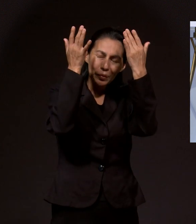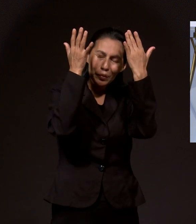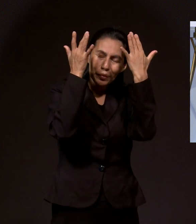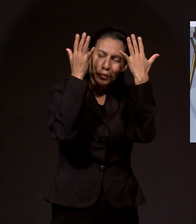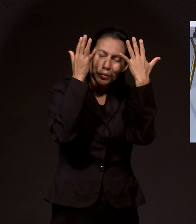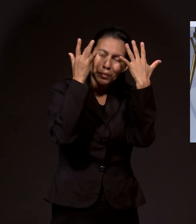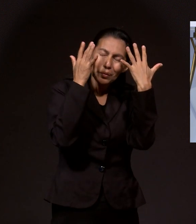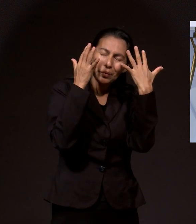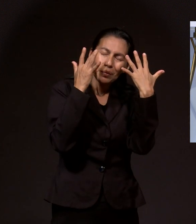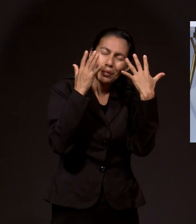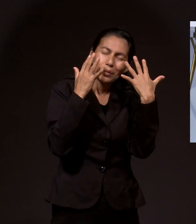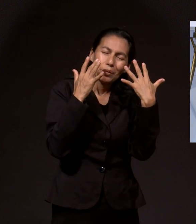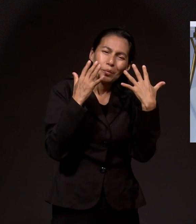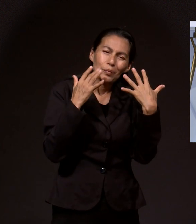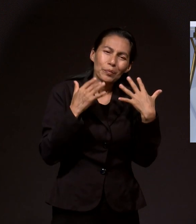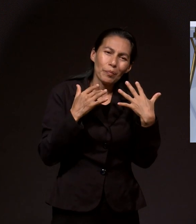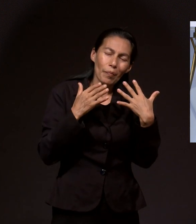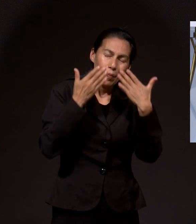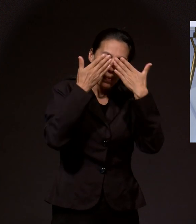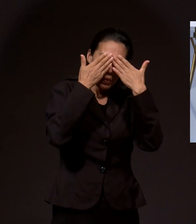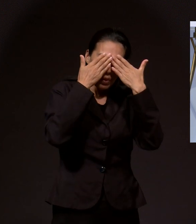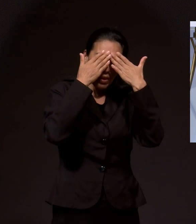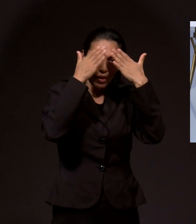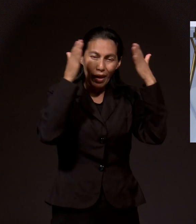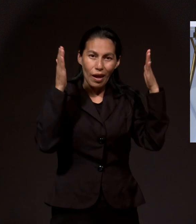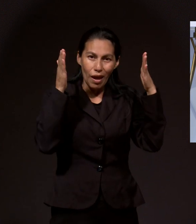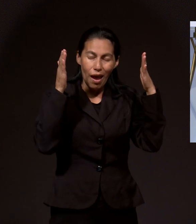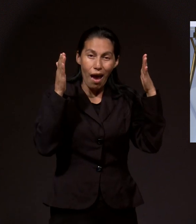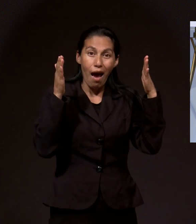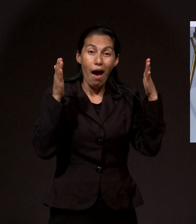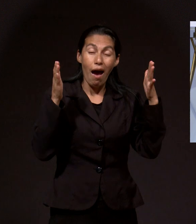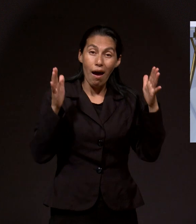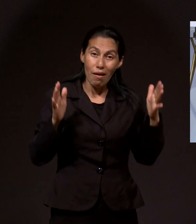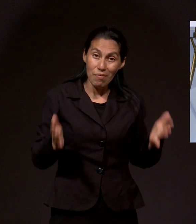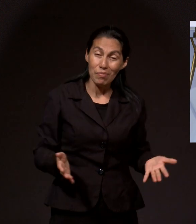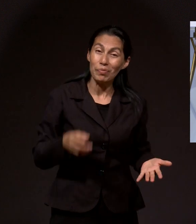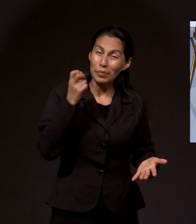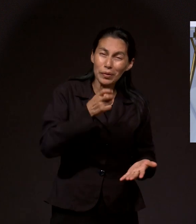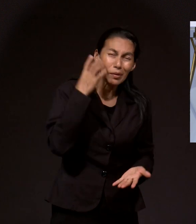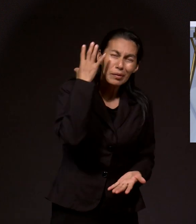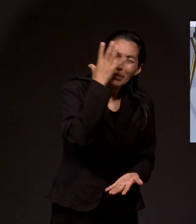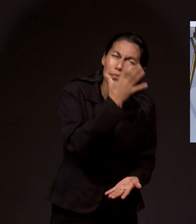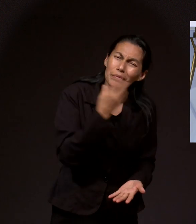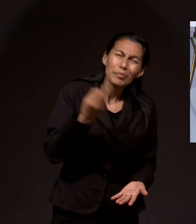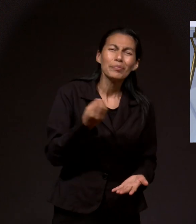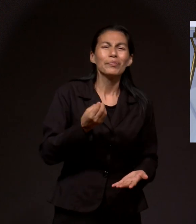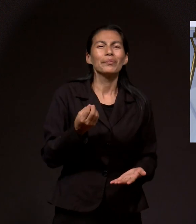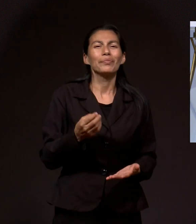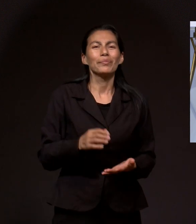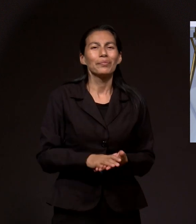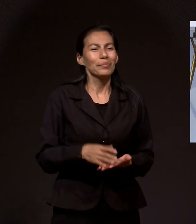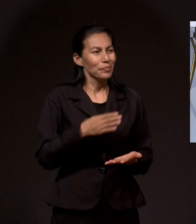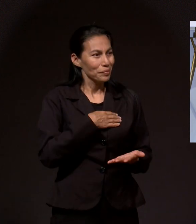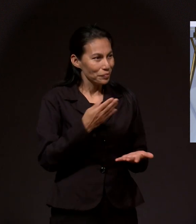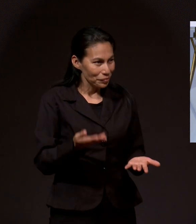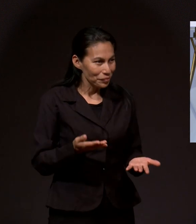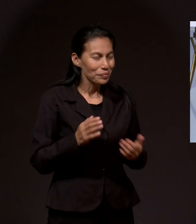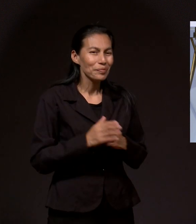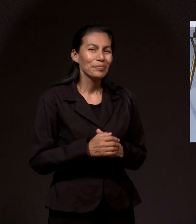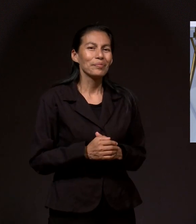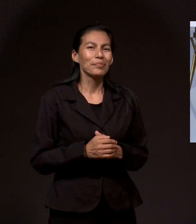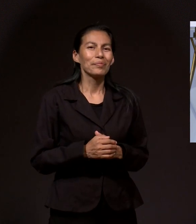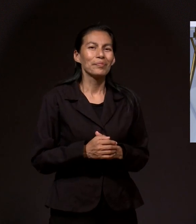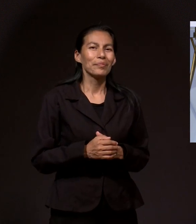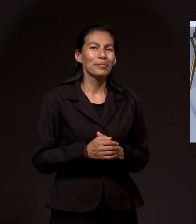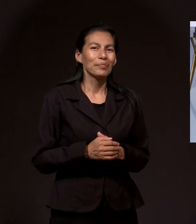unge para ver lo que no veíamos antes. Esto es maravilloso. Pero bueno,